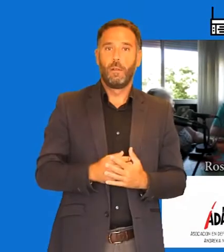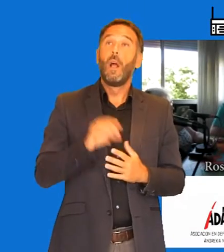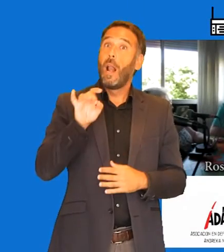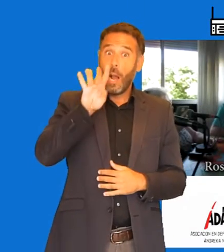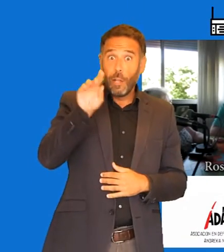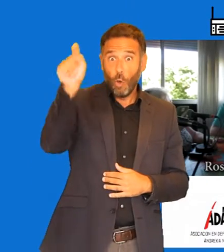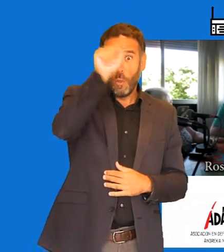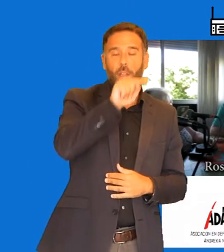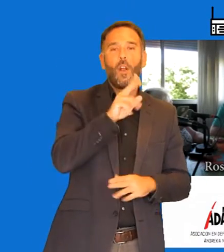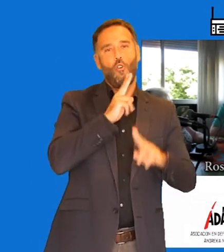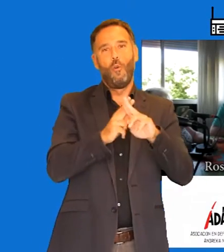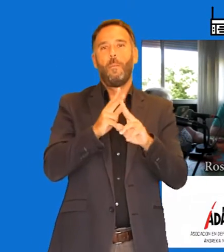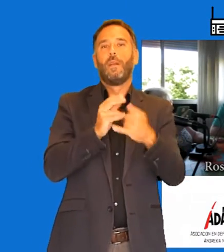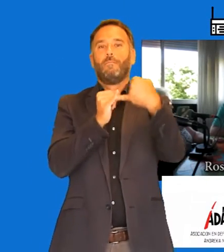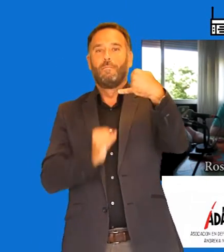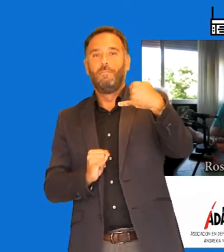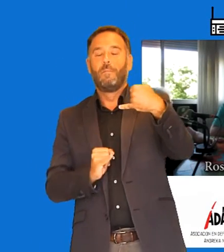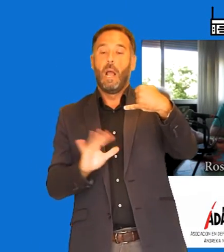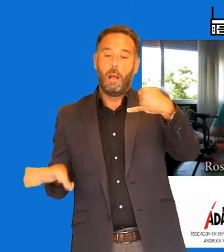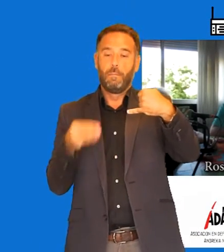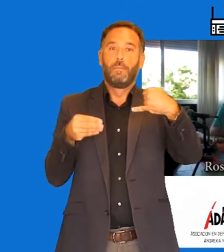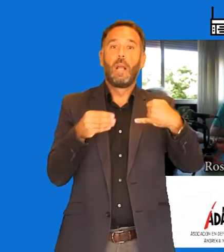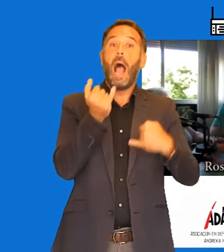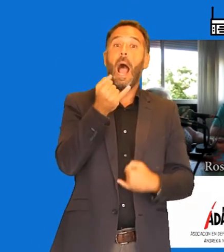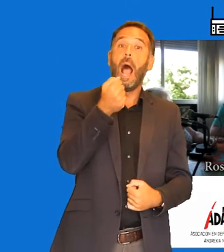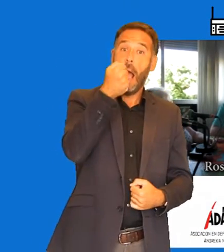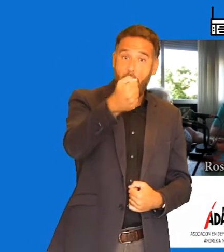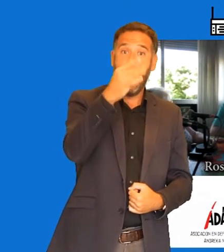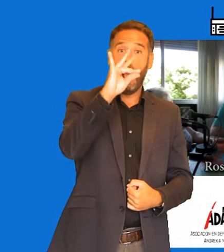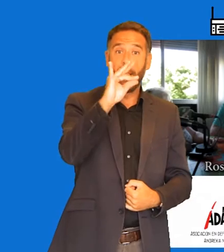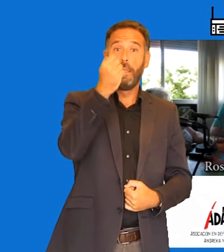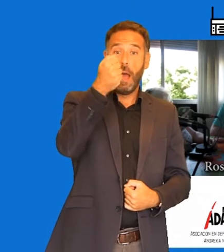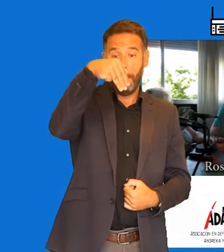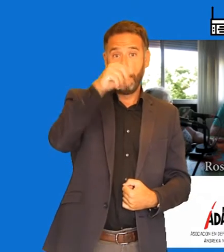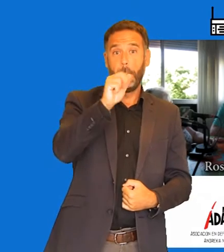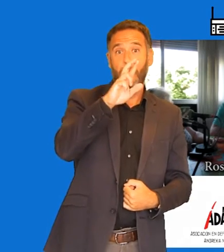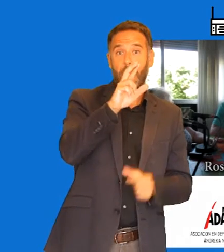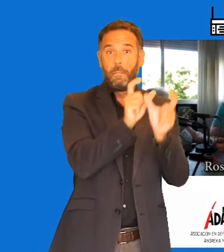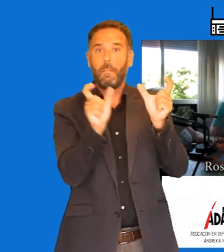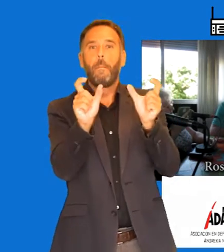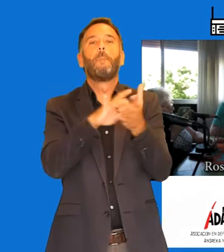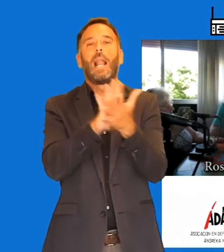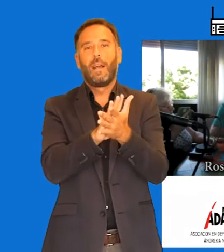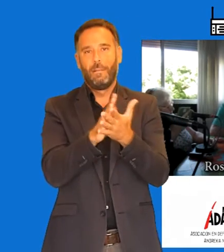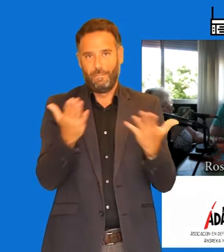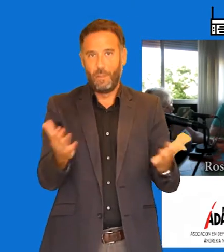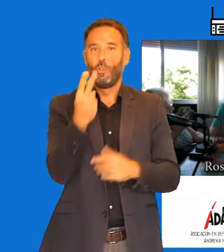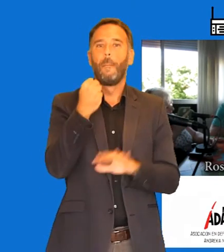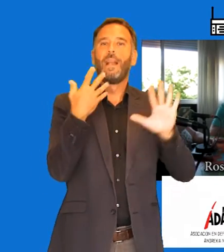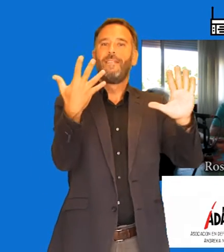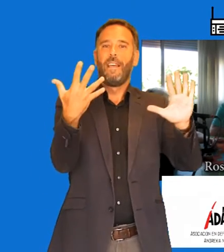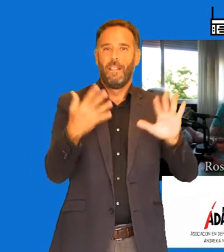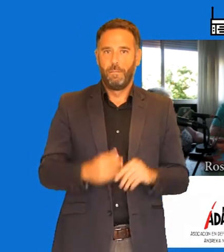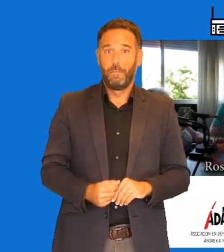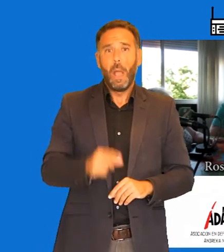nombre de la ciudad donde regimos. Claro. ¿El nombre Adaner, apellido en Málaga o Madrid o lo que sea? Madrid